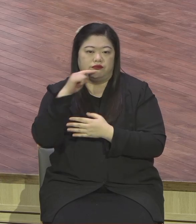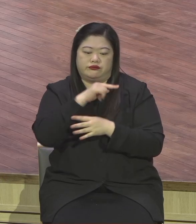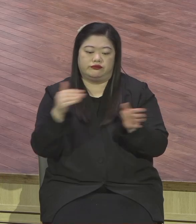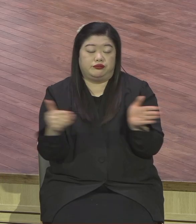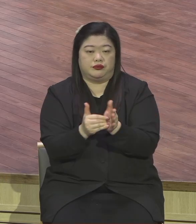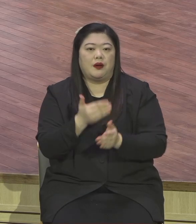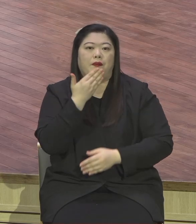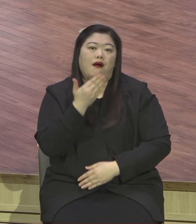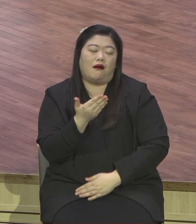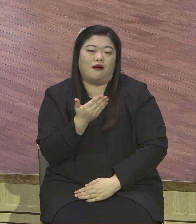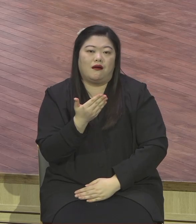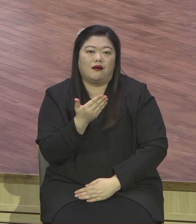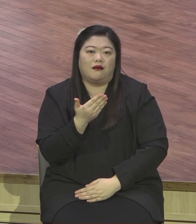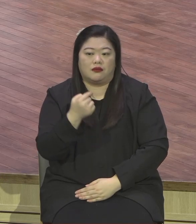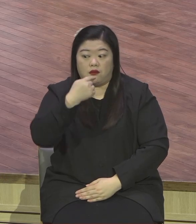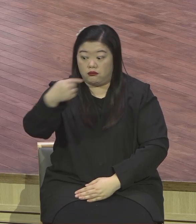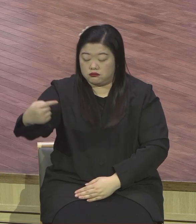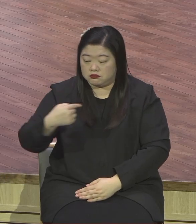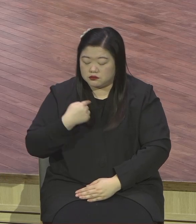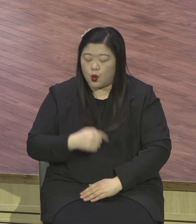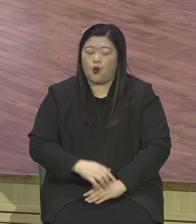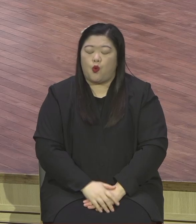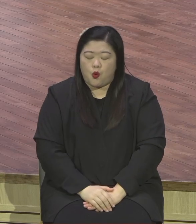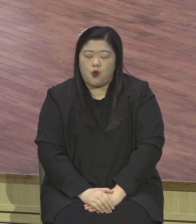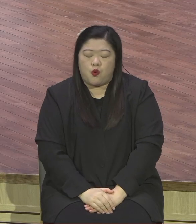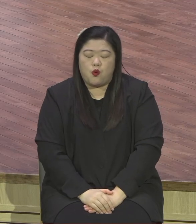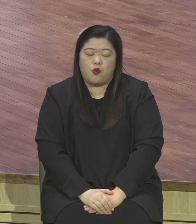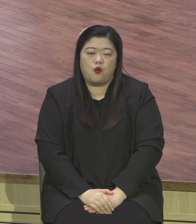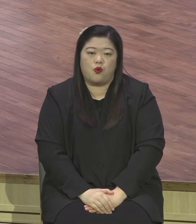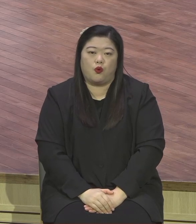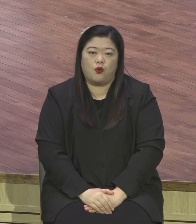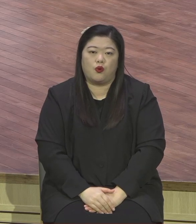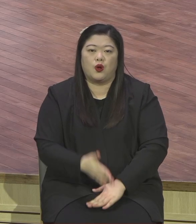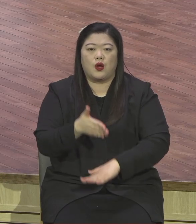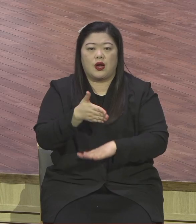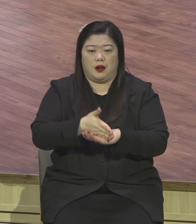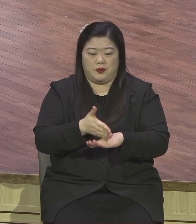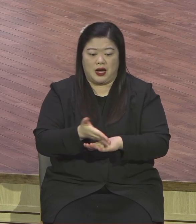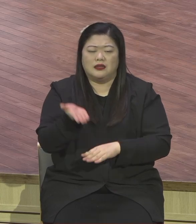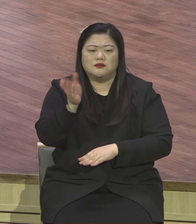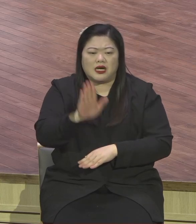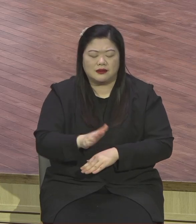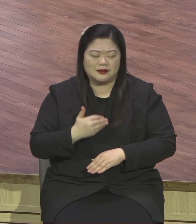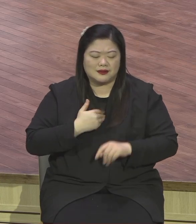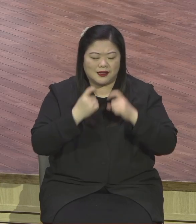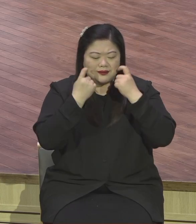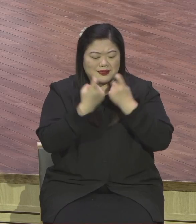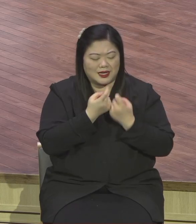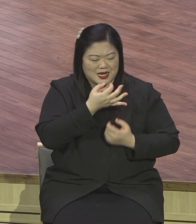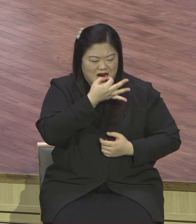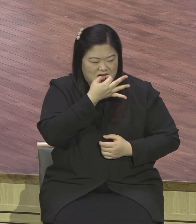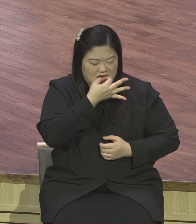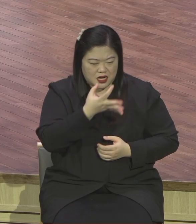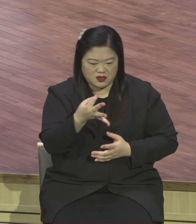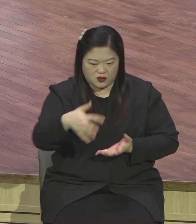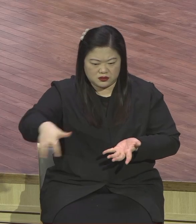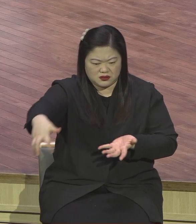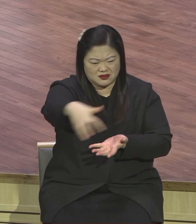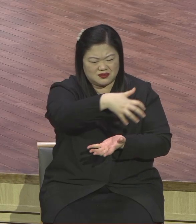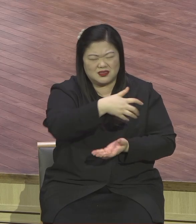그 주가 이 보고를 받고 또 하나님께 기도하고 내가 담임 목사가 되었어. 내가 먼저 몸은